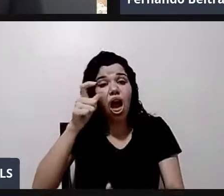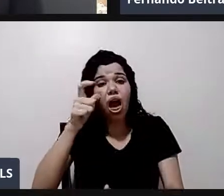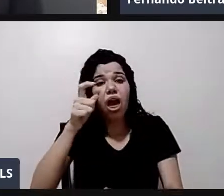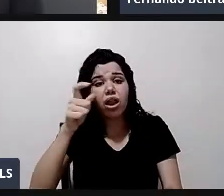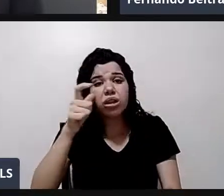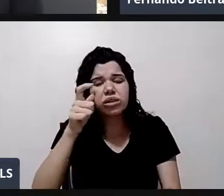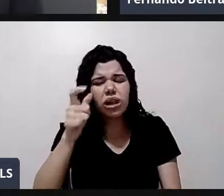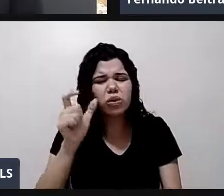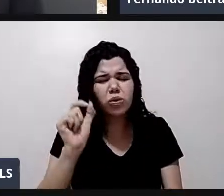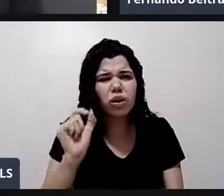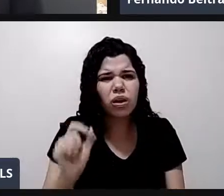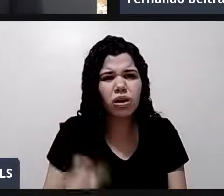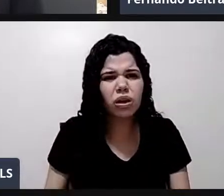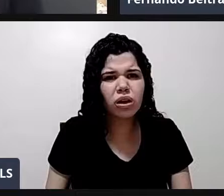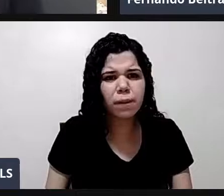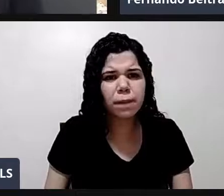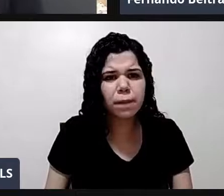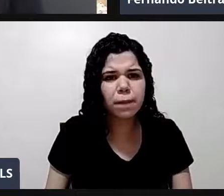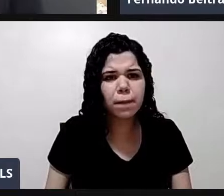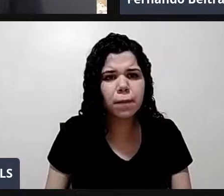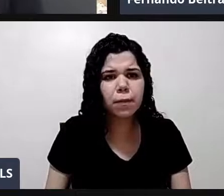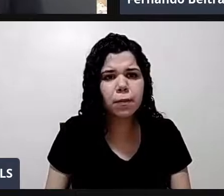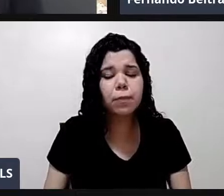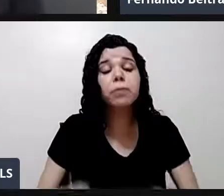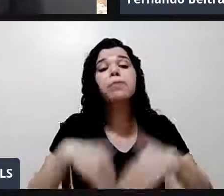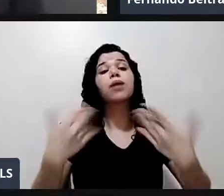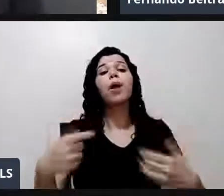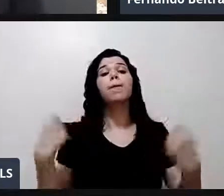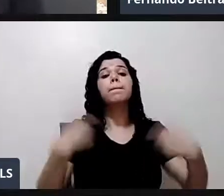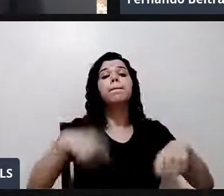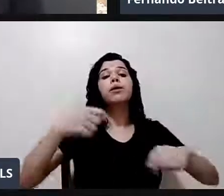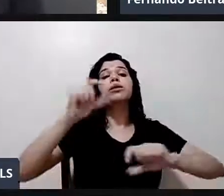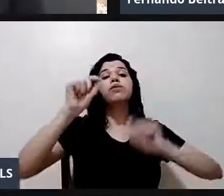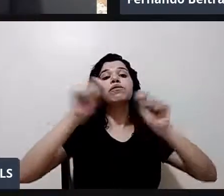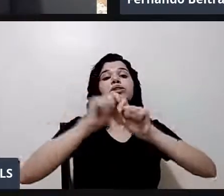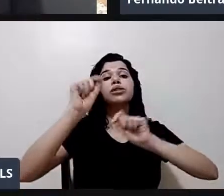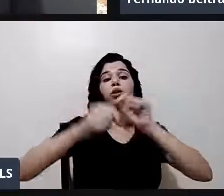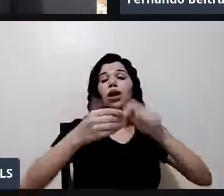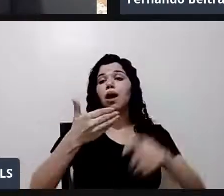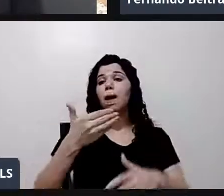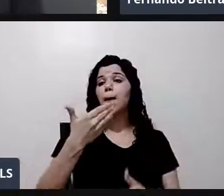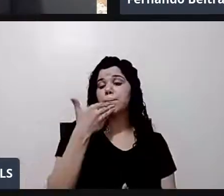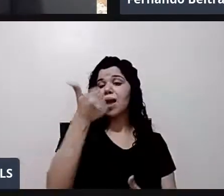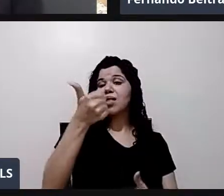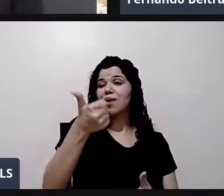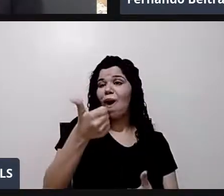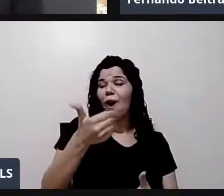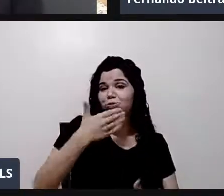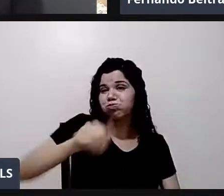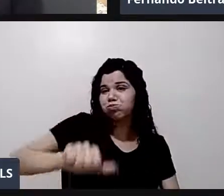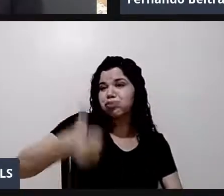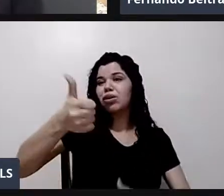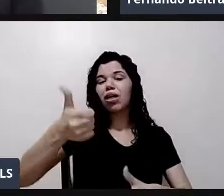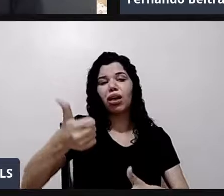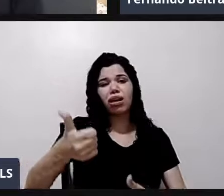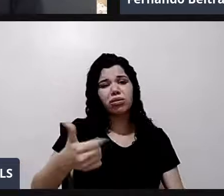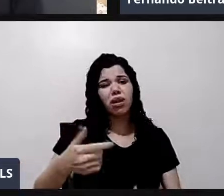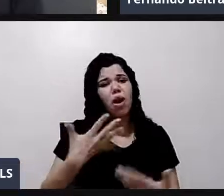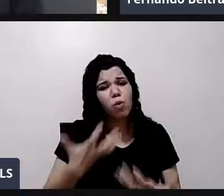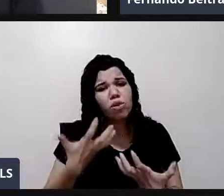Entende? Então, resultado. Eu preciso fazer o meu melhor. Me deixe fazer o meu melhor. O melhor que eu sei é isso. É limitado,